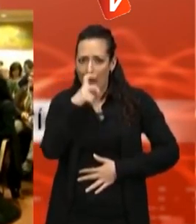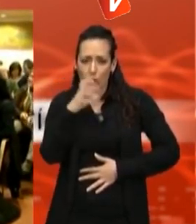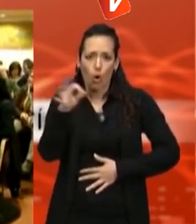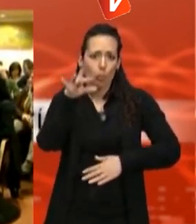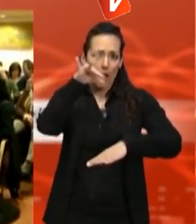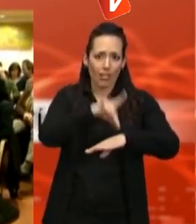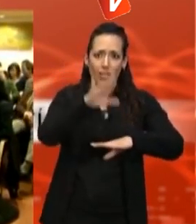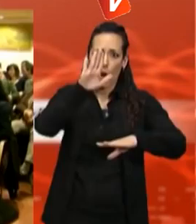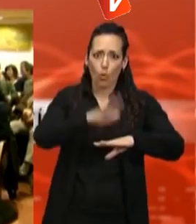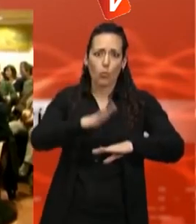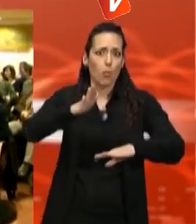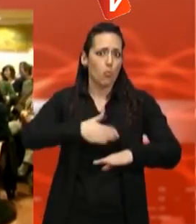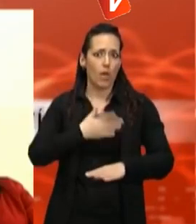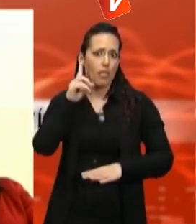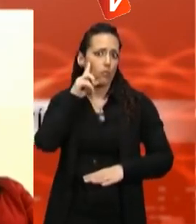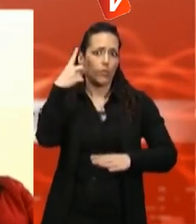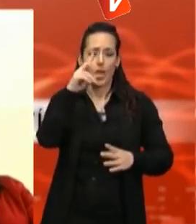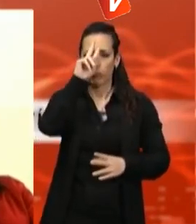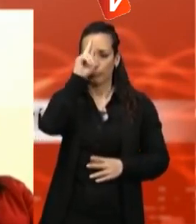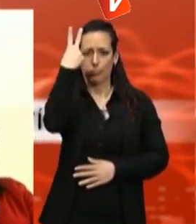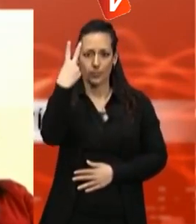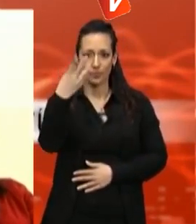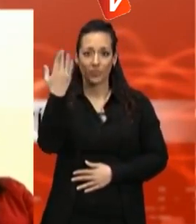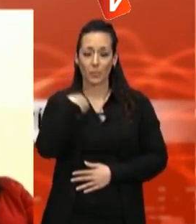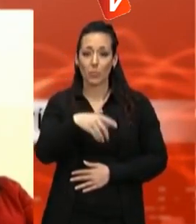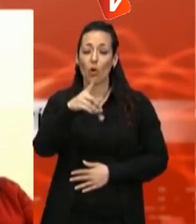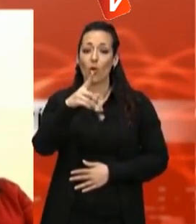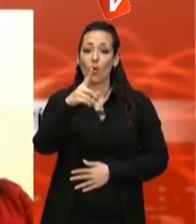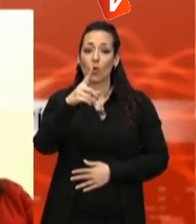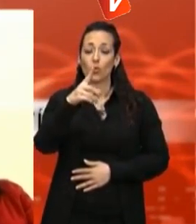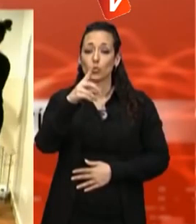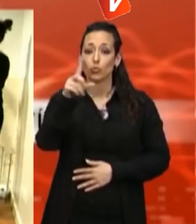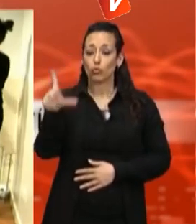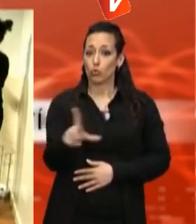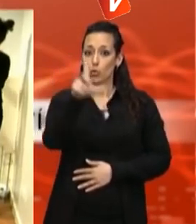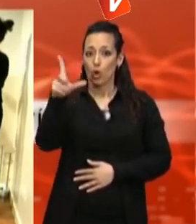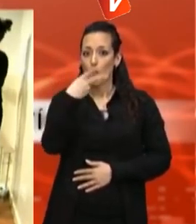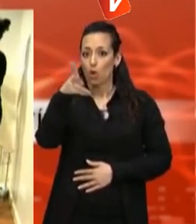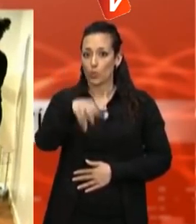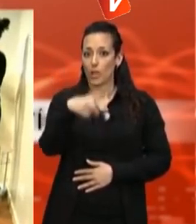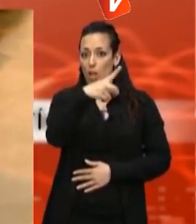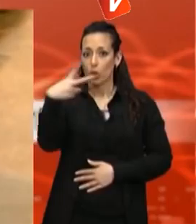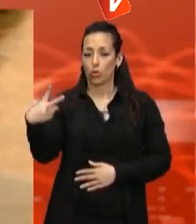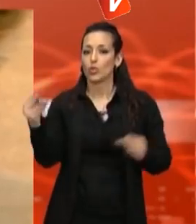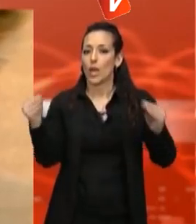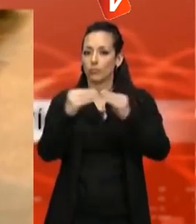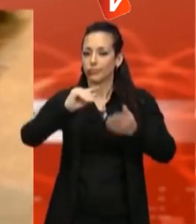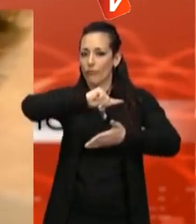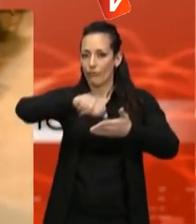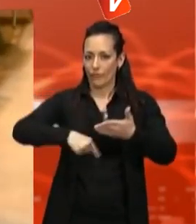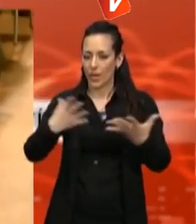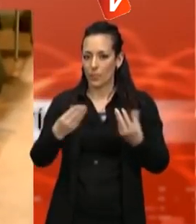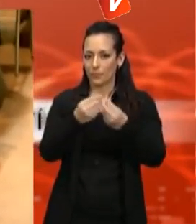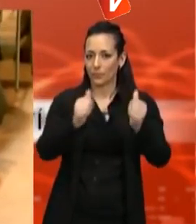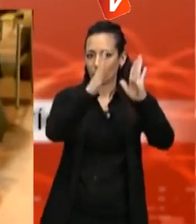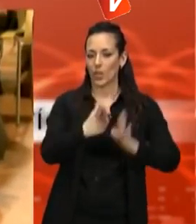'un dia per l'altre. El juliol de 2012 es va signar el Pacte de Terrassa per l'accessibilitat universal entre l'Ajuntament